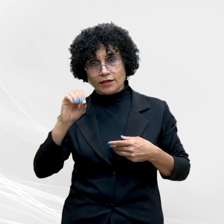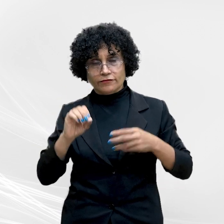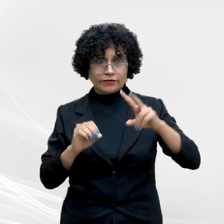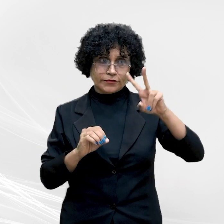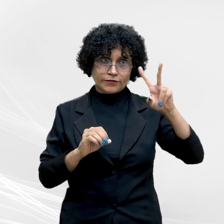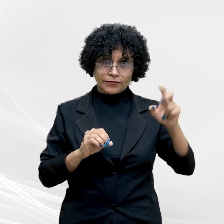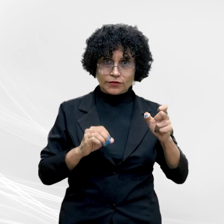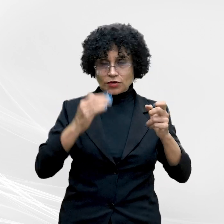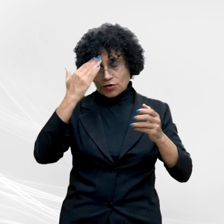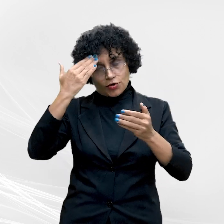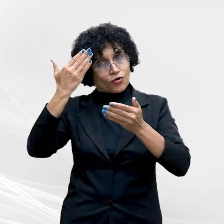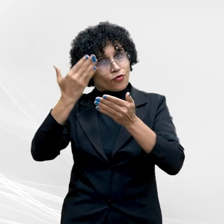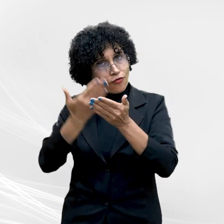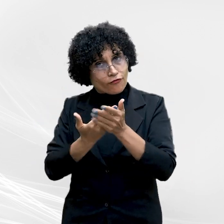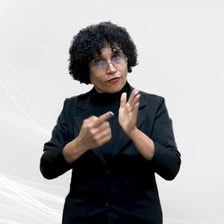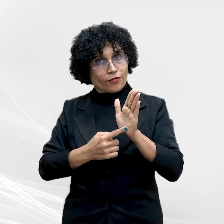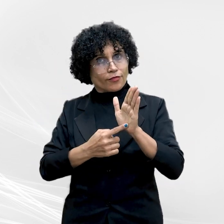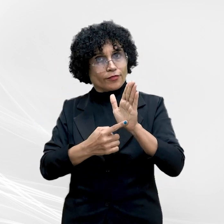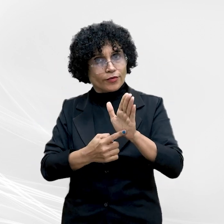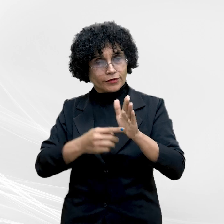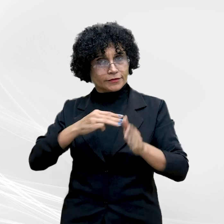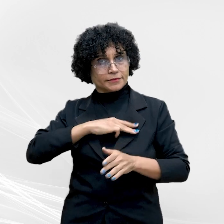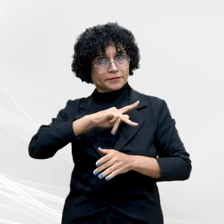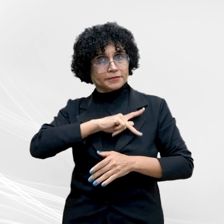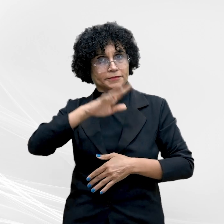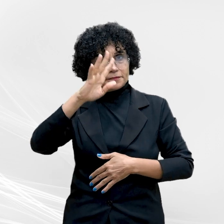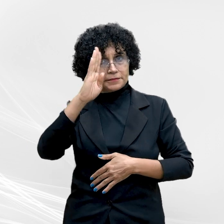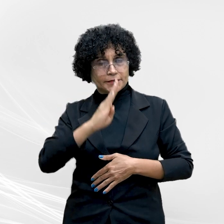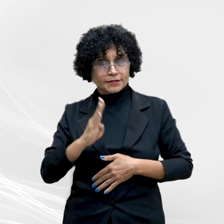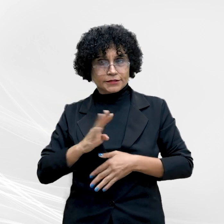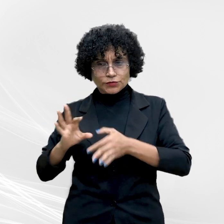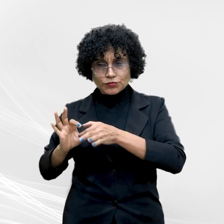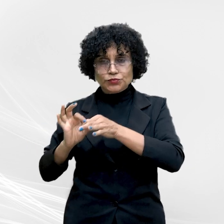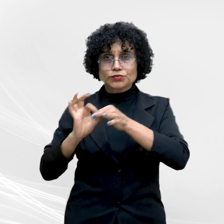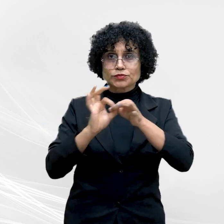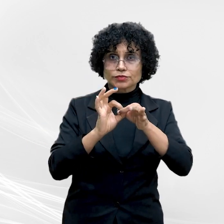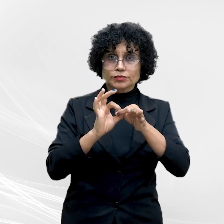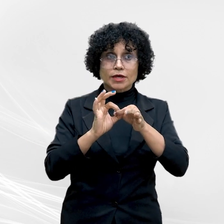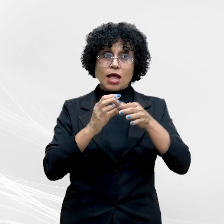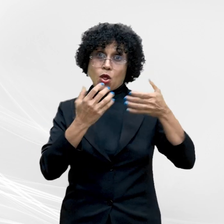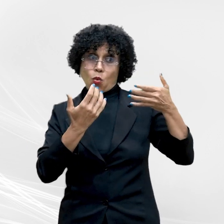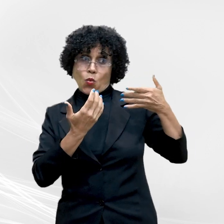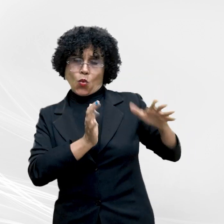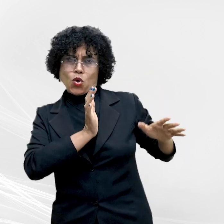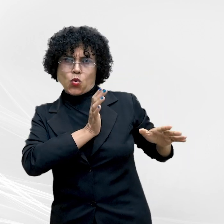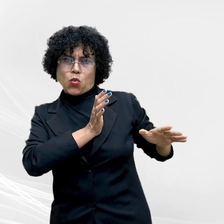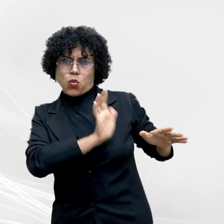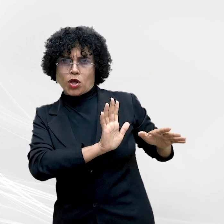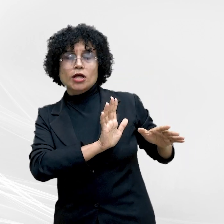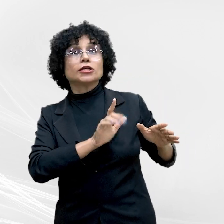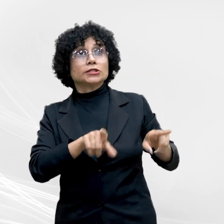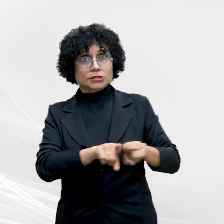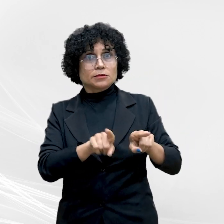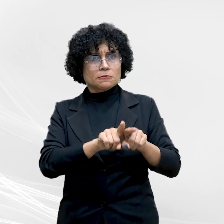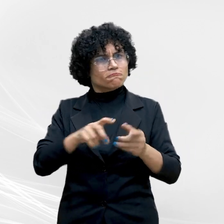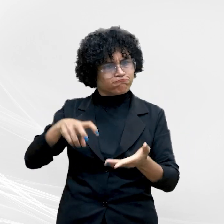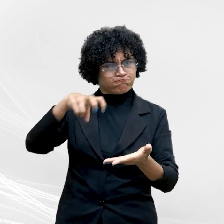confiança de que o MP brasileiro, de modo unísono, repudia e fará incidir a responsabilidade penal e civil